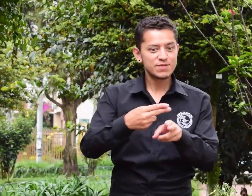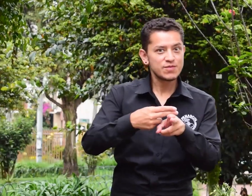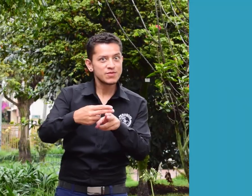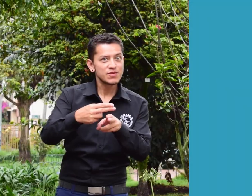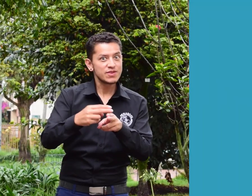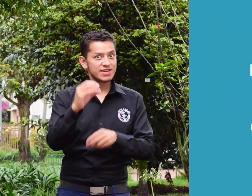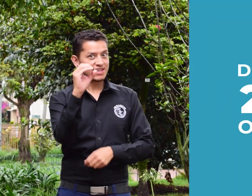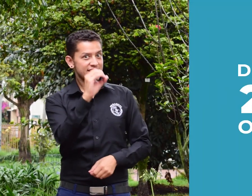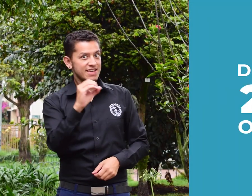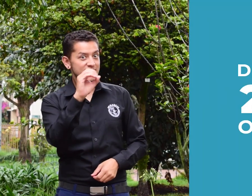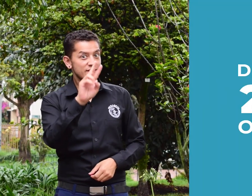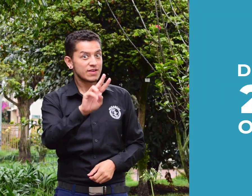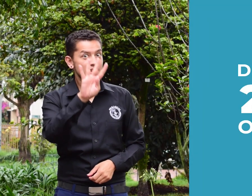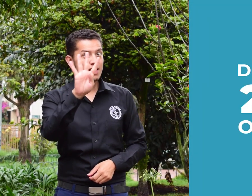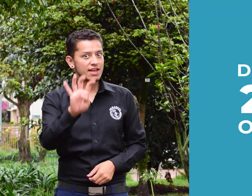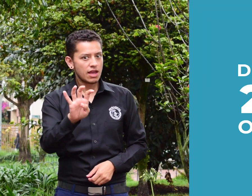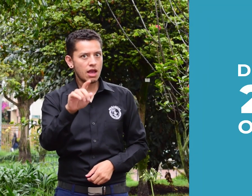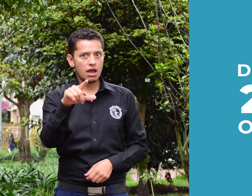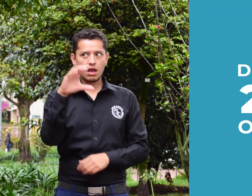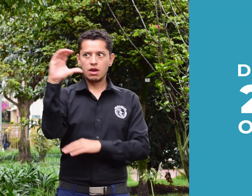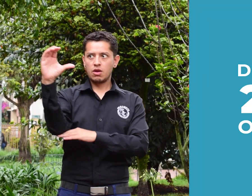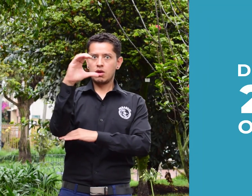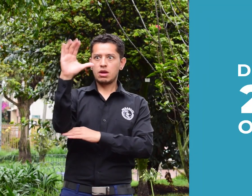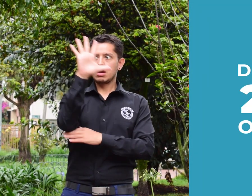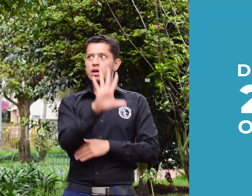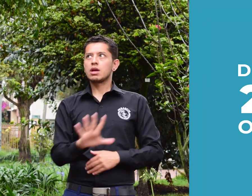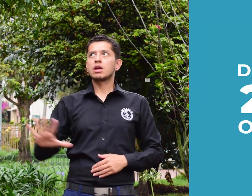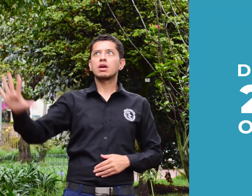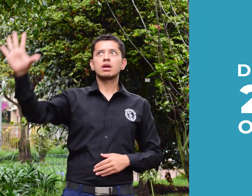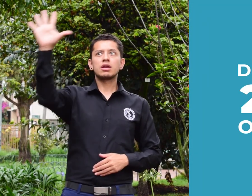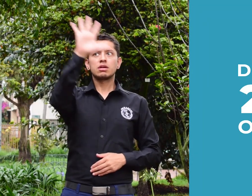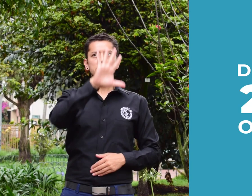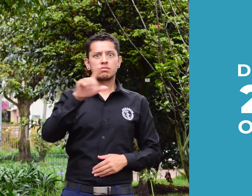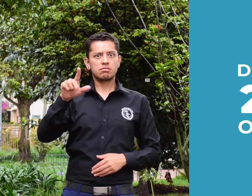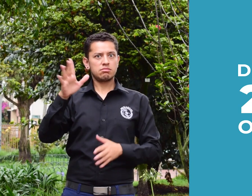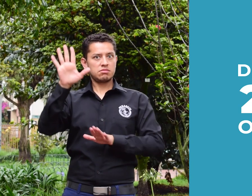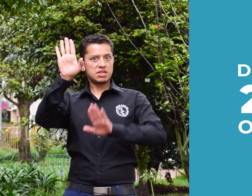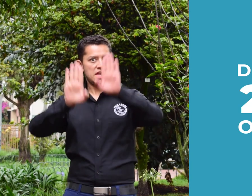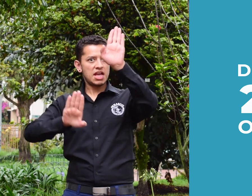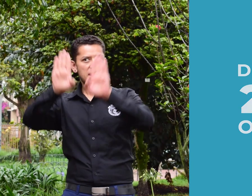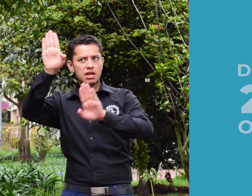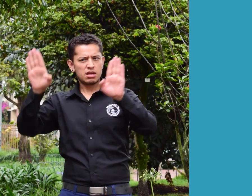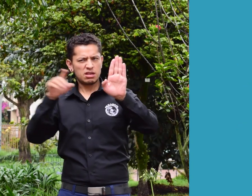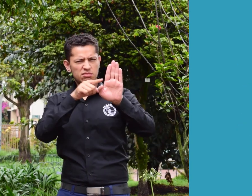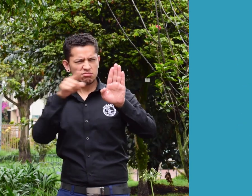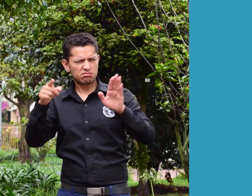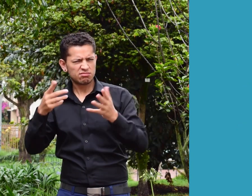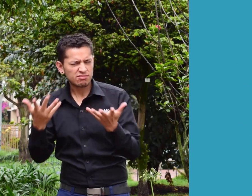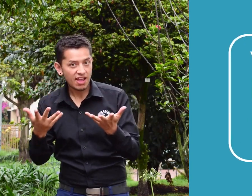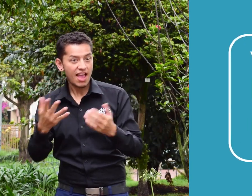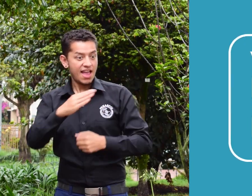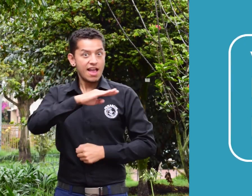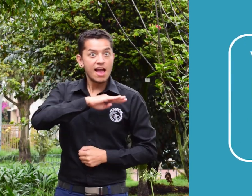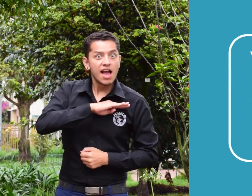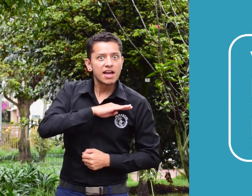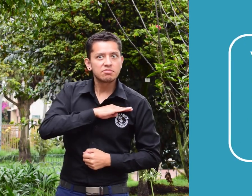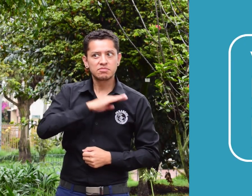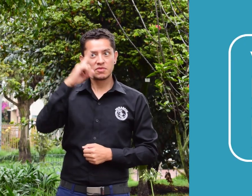El próximo domingo 29 de octubre, en Colombia, se llevará a cabo la votación para elegir a gobernadores,